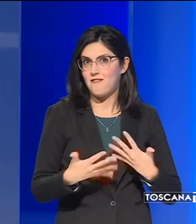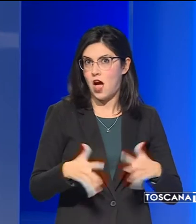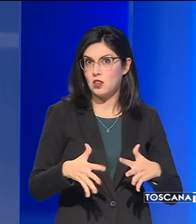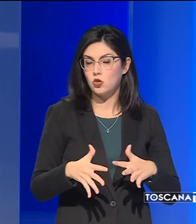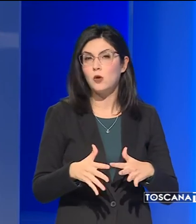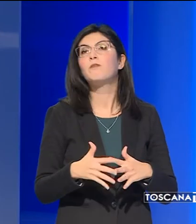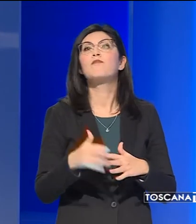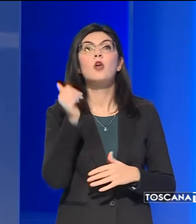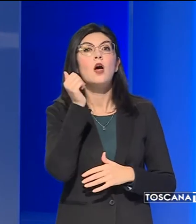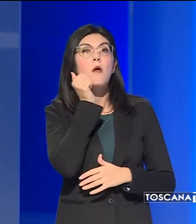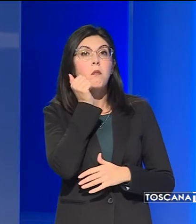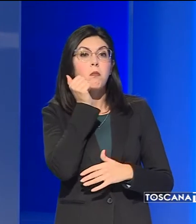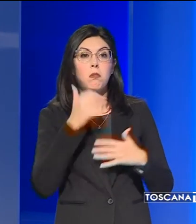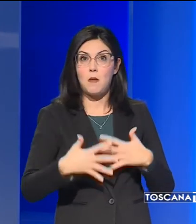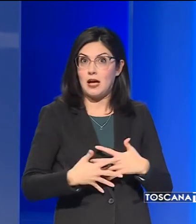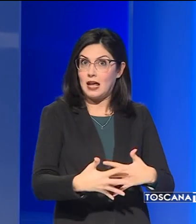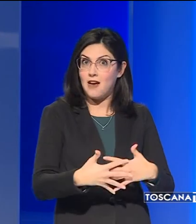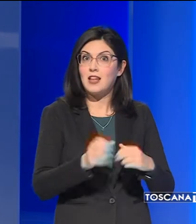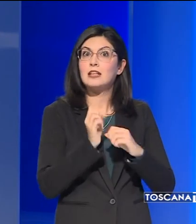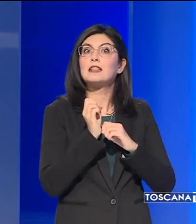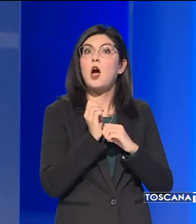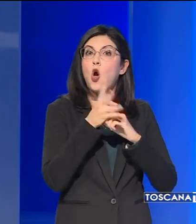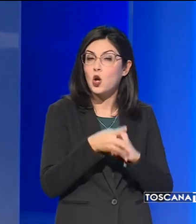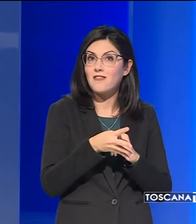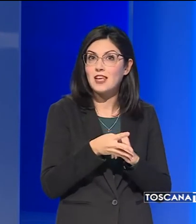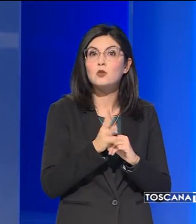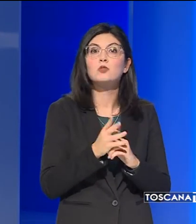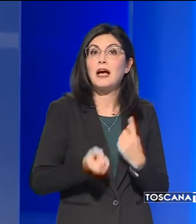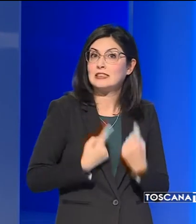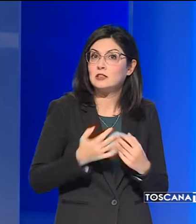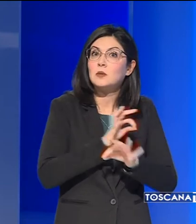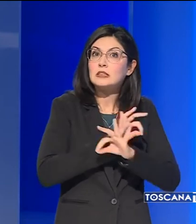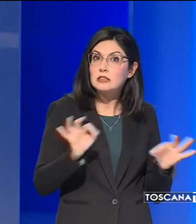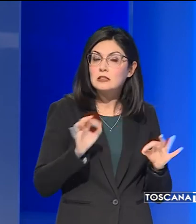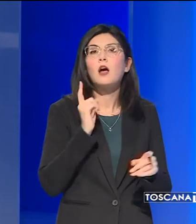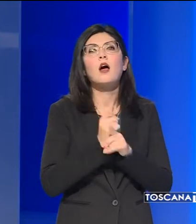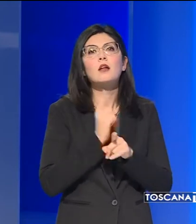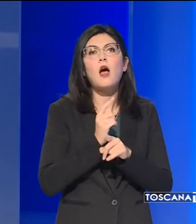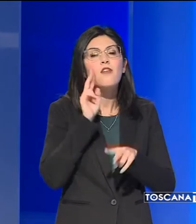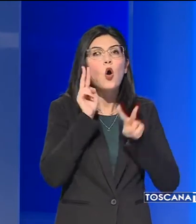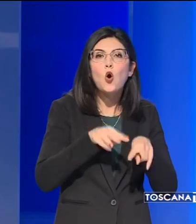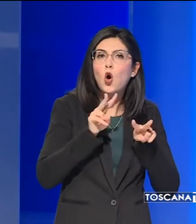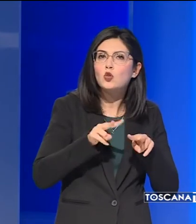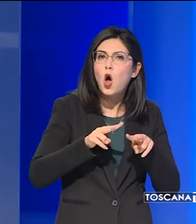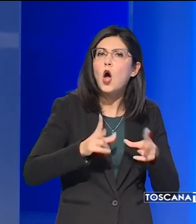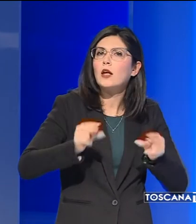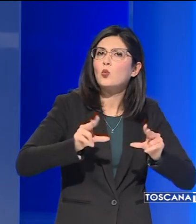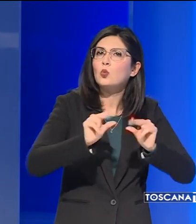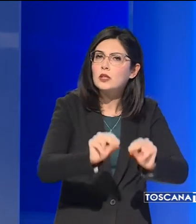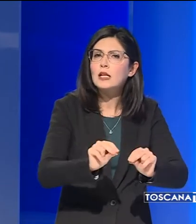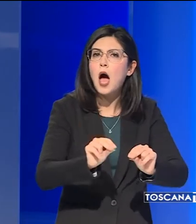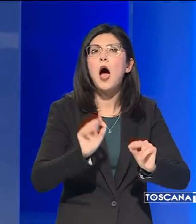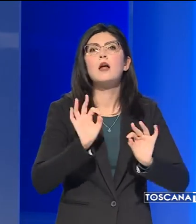in gravidanza Covid positiva asintomatica dovrà eseguire i suoi controlli rutinari presso il punto